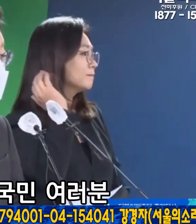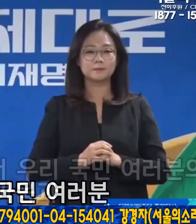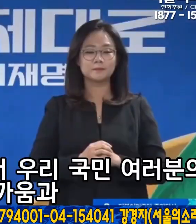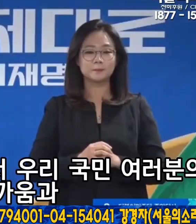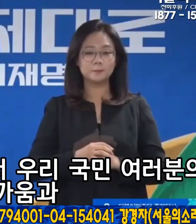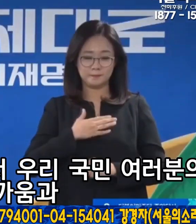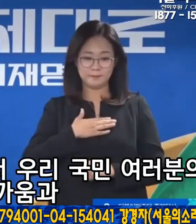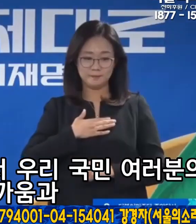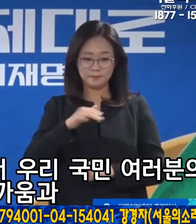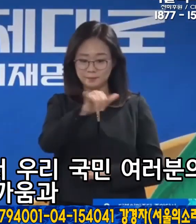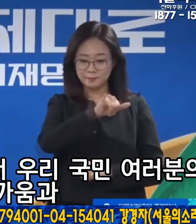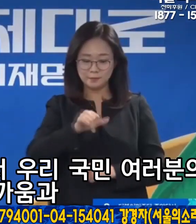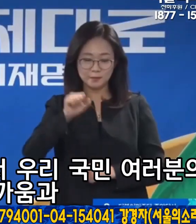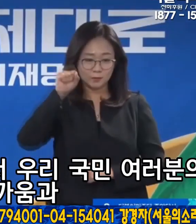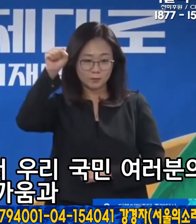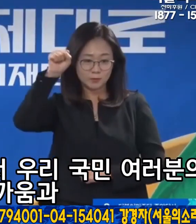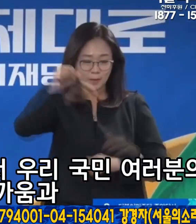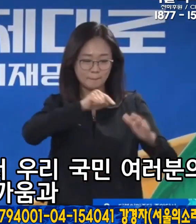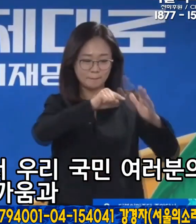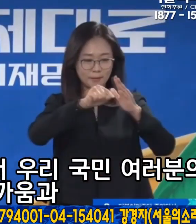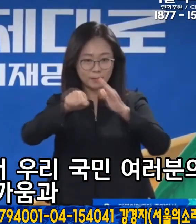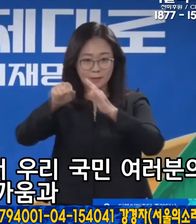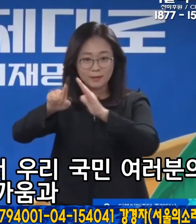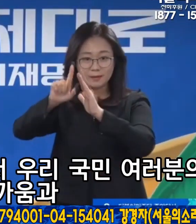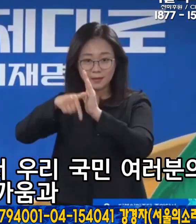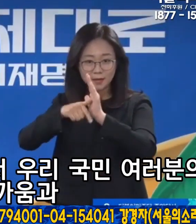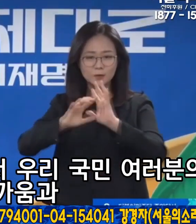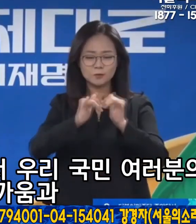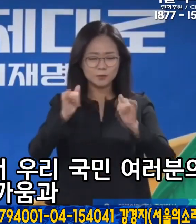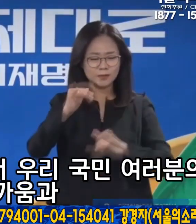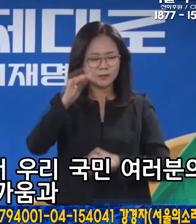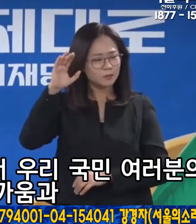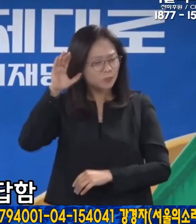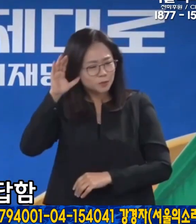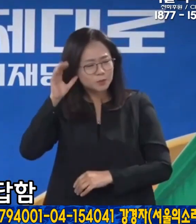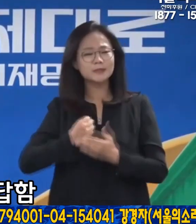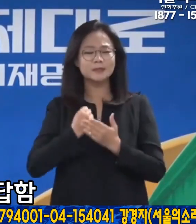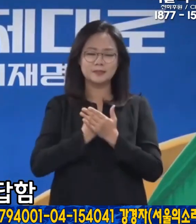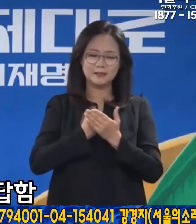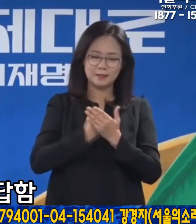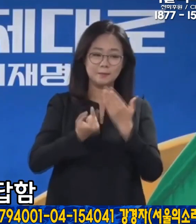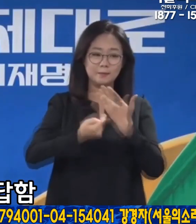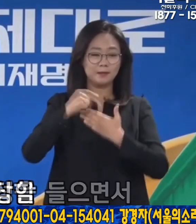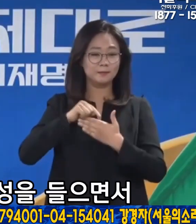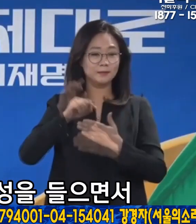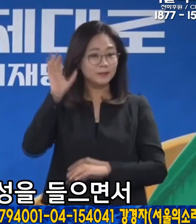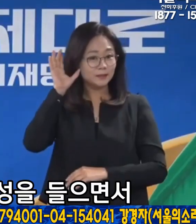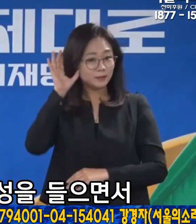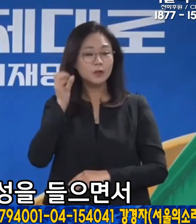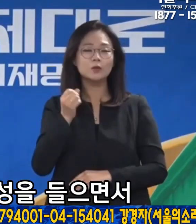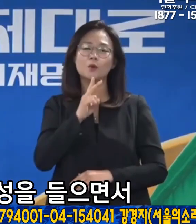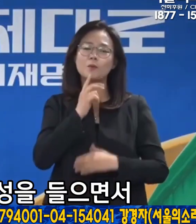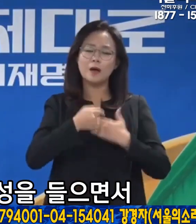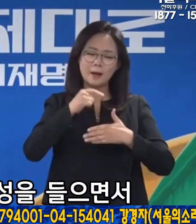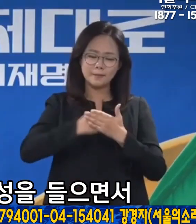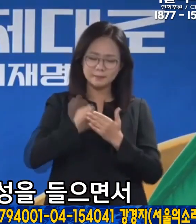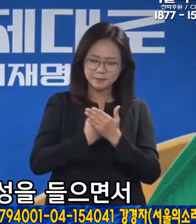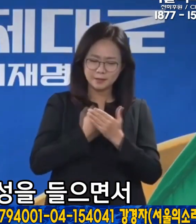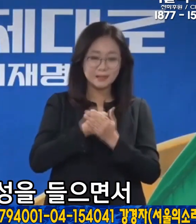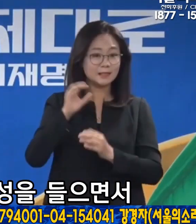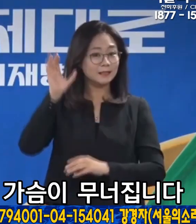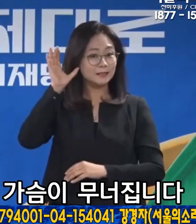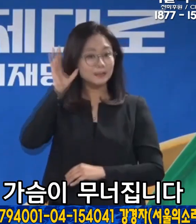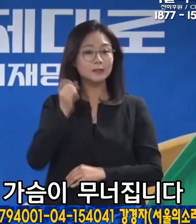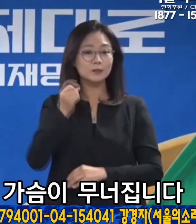전국의 유세 현장에서 우리 국민 여러분의 안타까움과 답답함, 어려움과 화소연을 들으면서